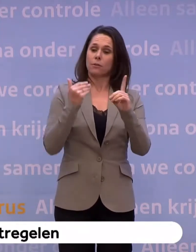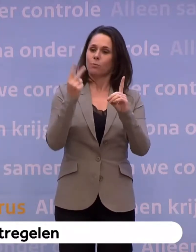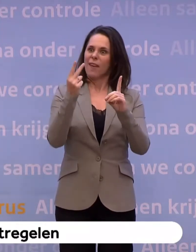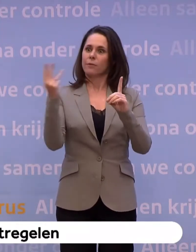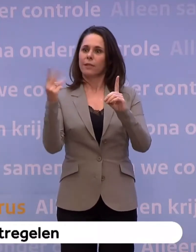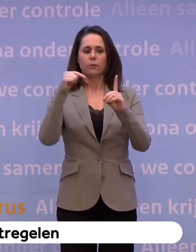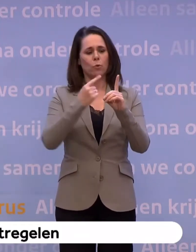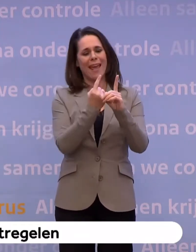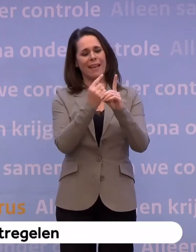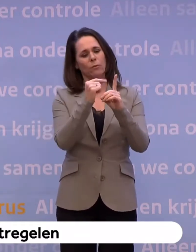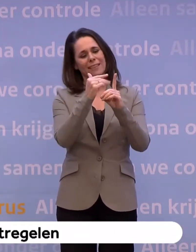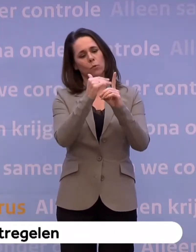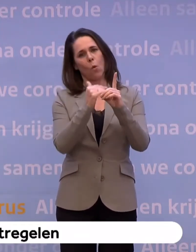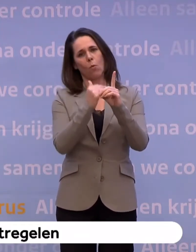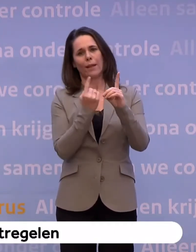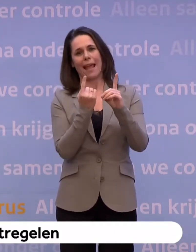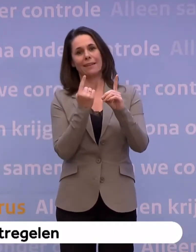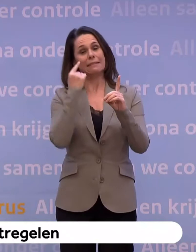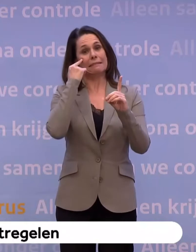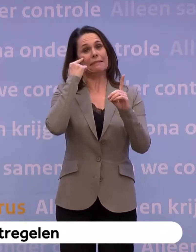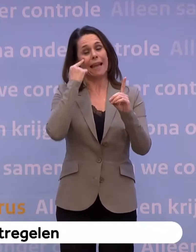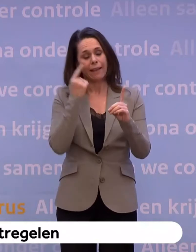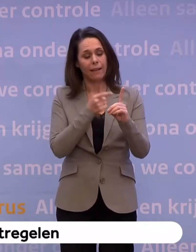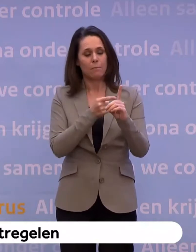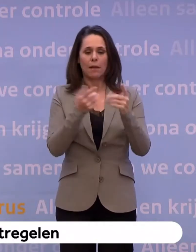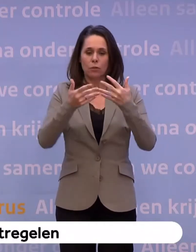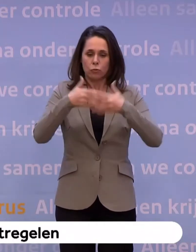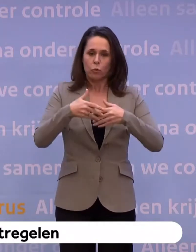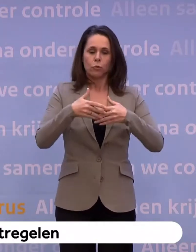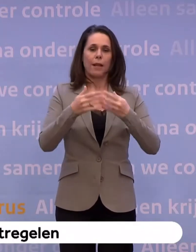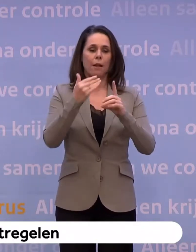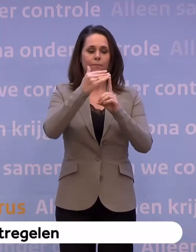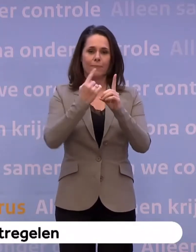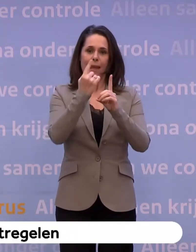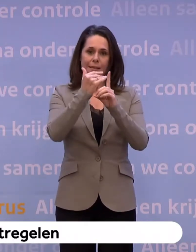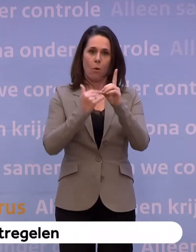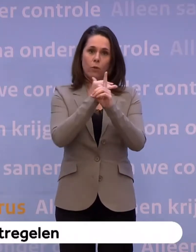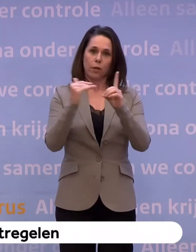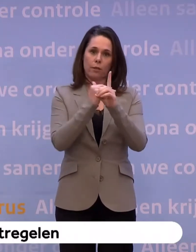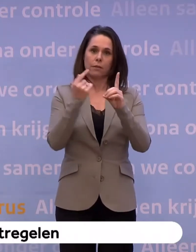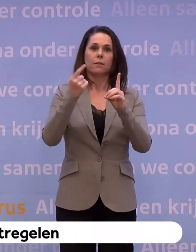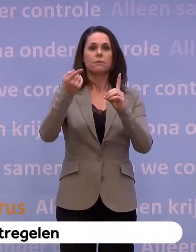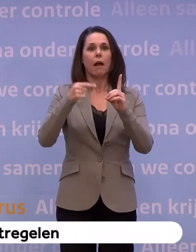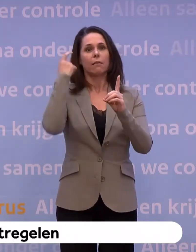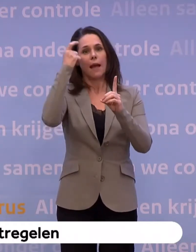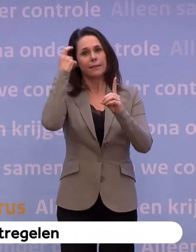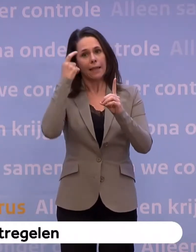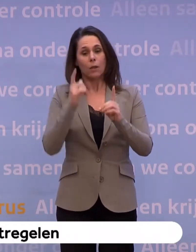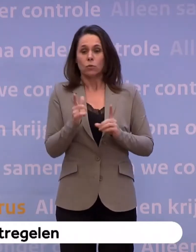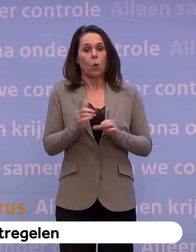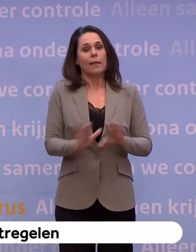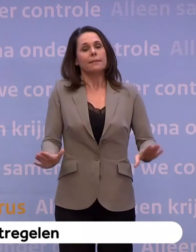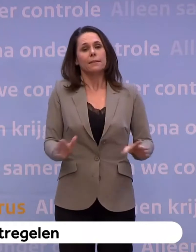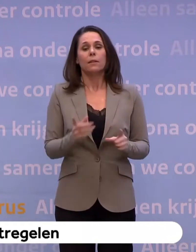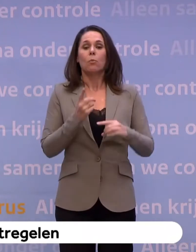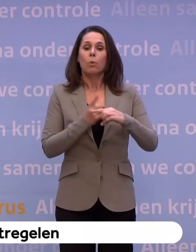op één of net onder één, denken we. Maar echt als hij structureel onder één zet, dan kun je erover gaan nadenken. Dus daar zijn we dan nog niet. Twee, je ziekenhuis